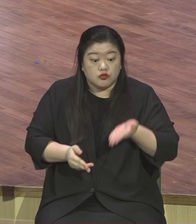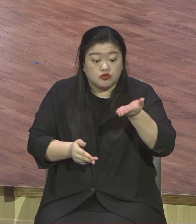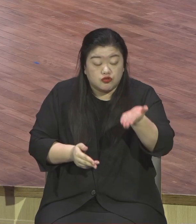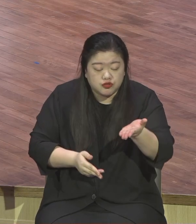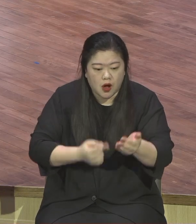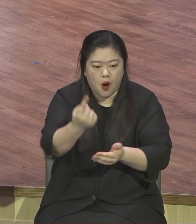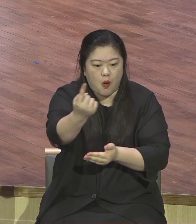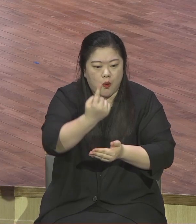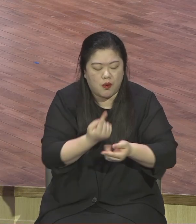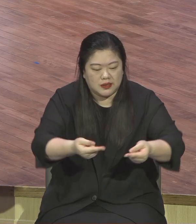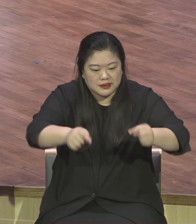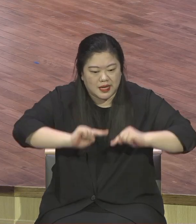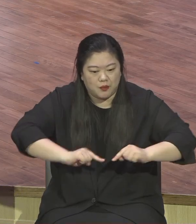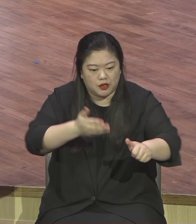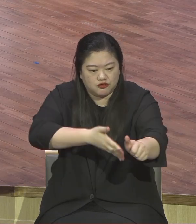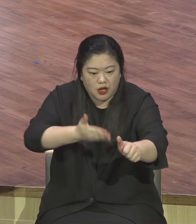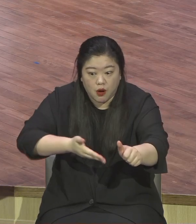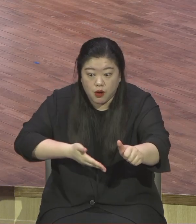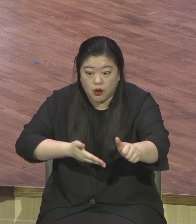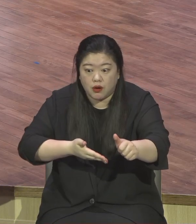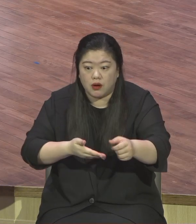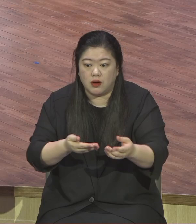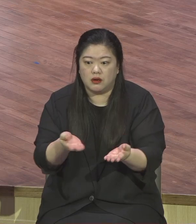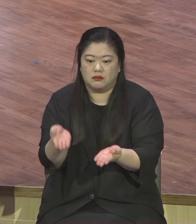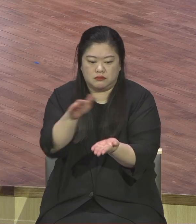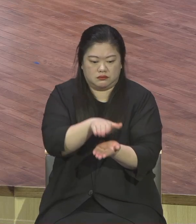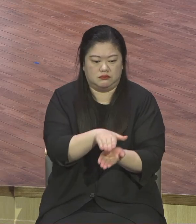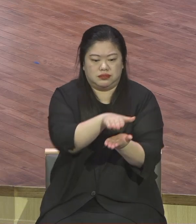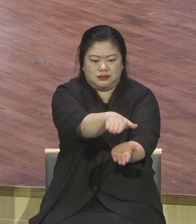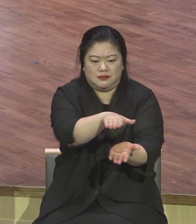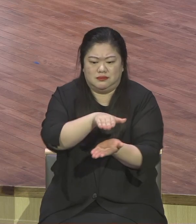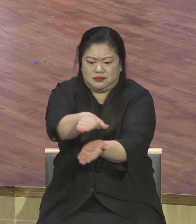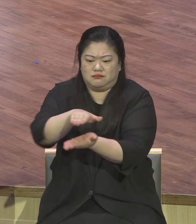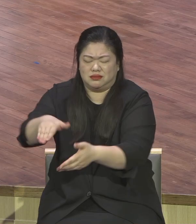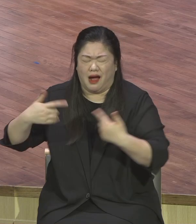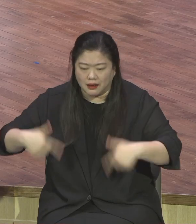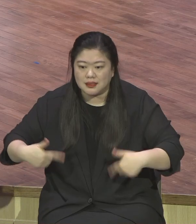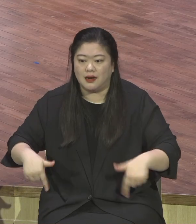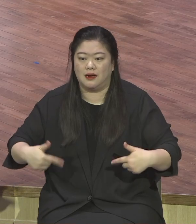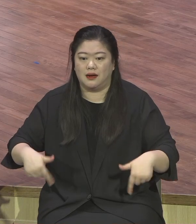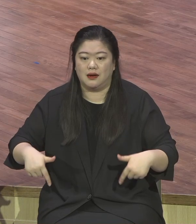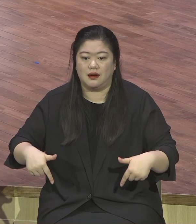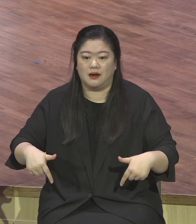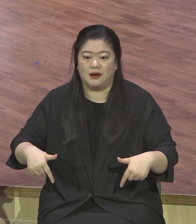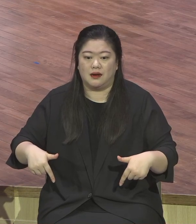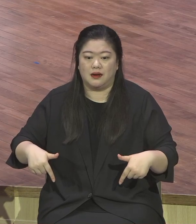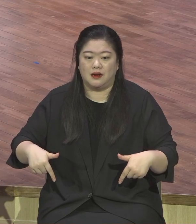예복을 입지 않고 천국 잔치 자리에 나간다 이건 임금을 모욕한다